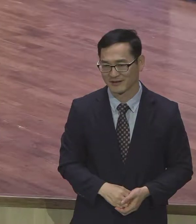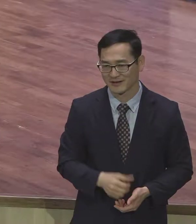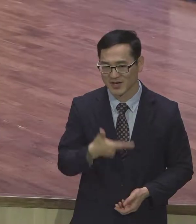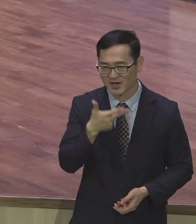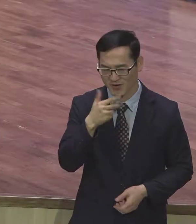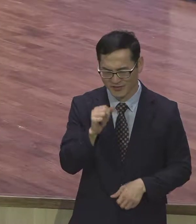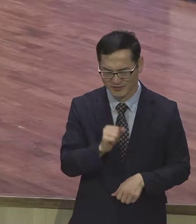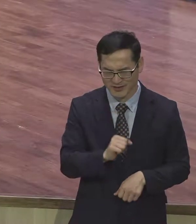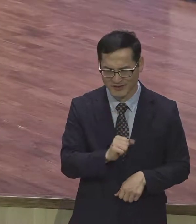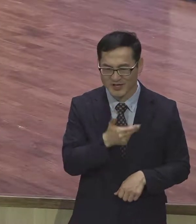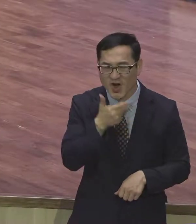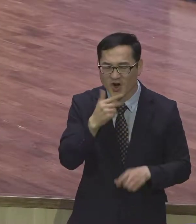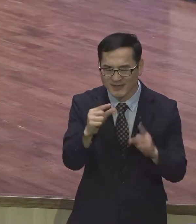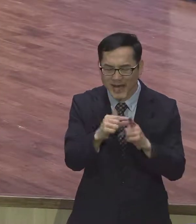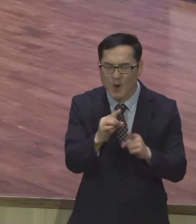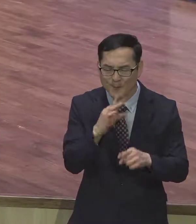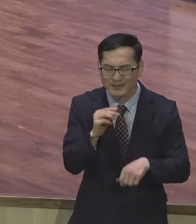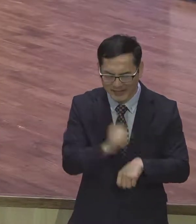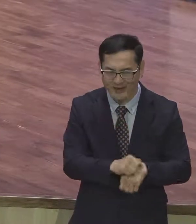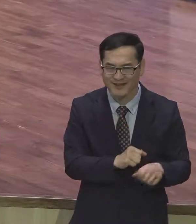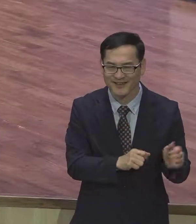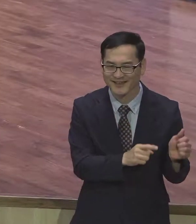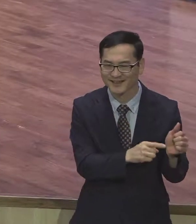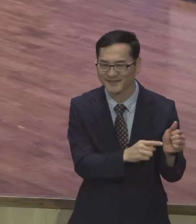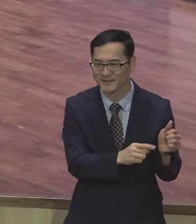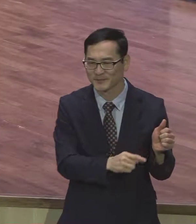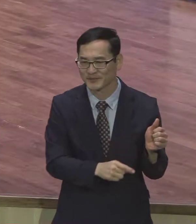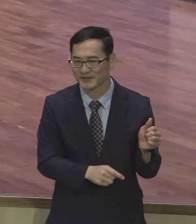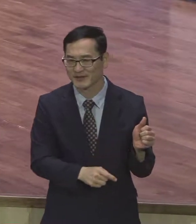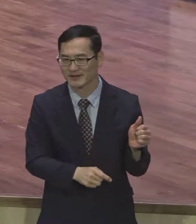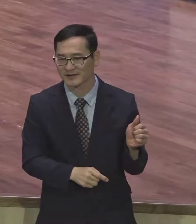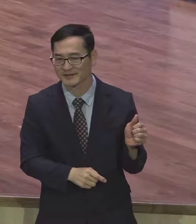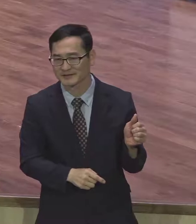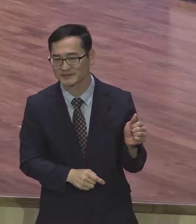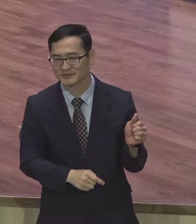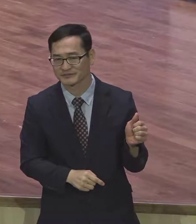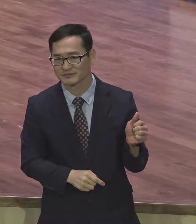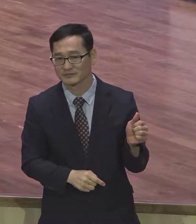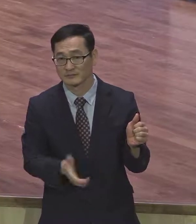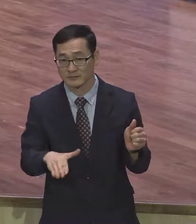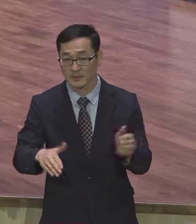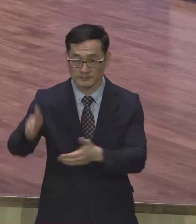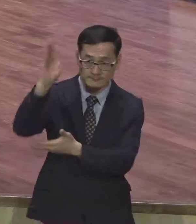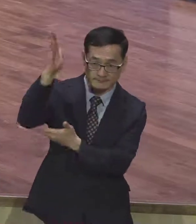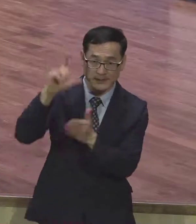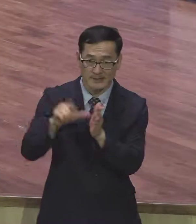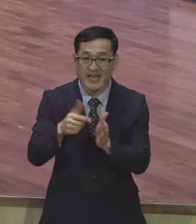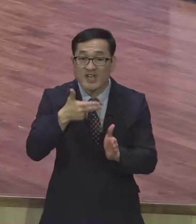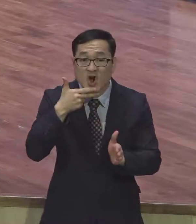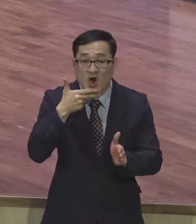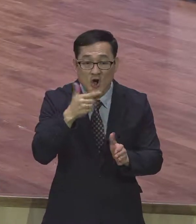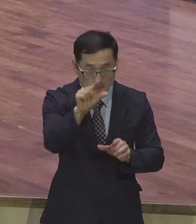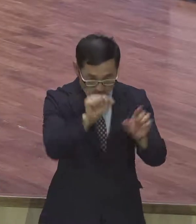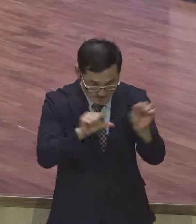그래가지고 전체 우리 메시지 방향을 영어로 가지고 이렇게 자꾸